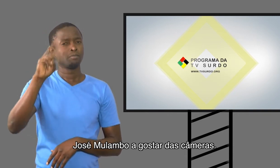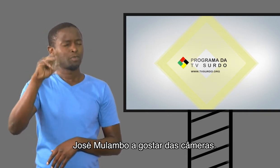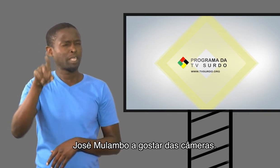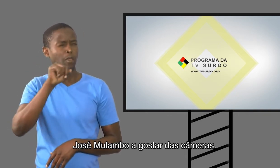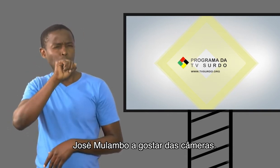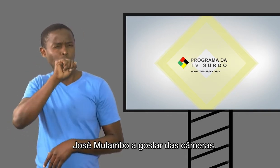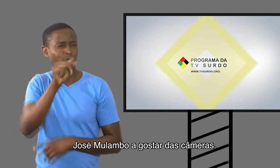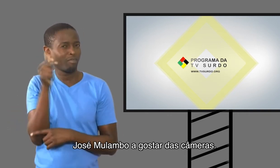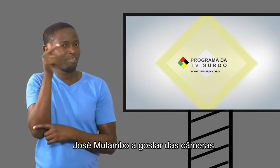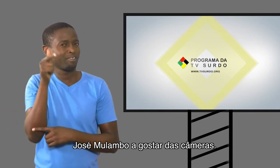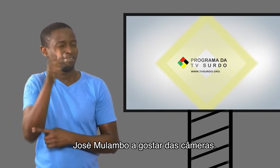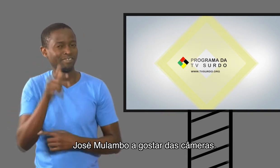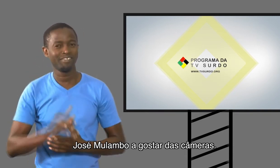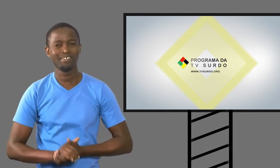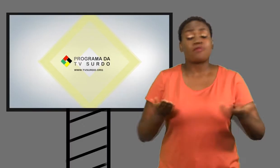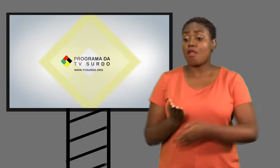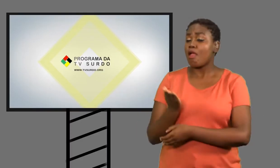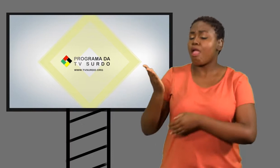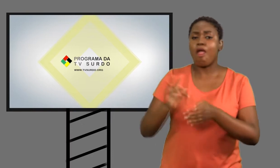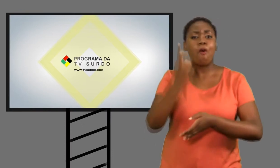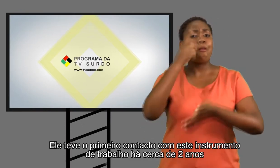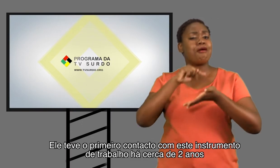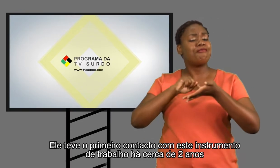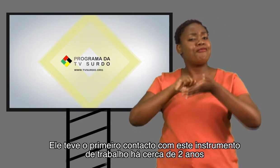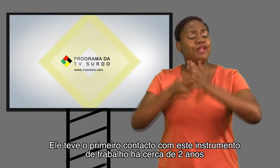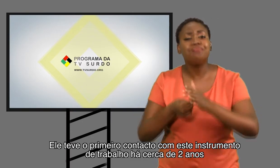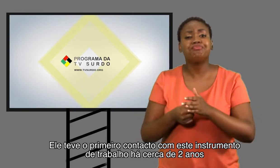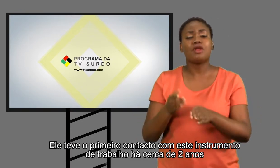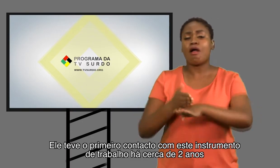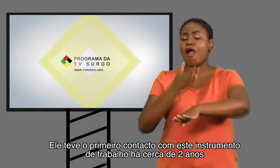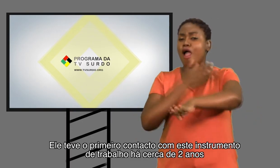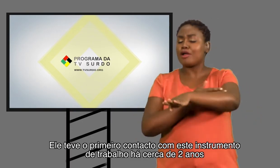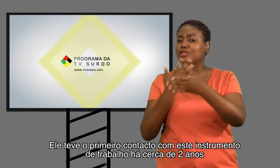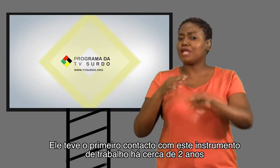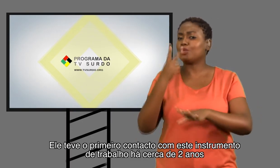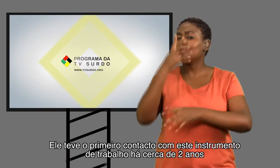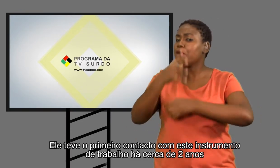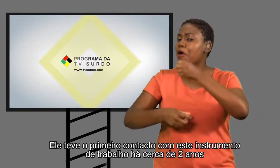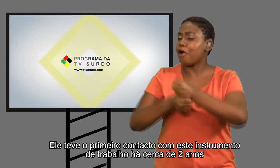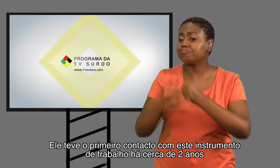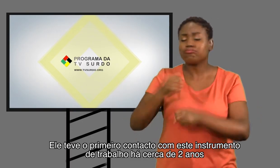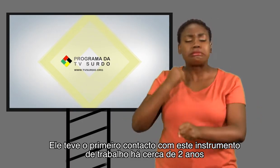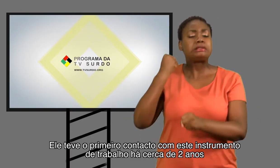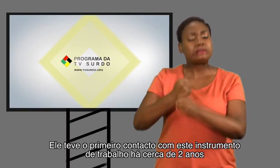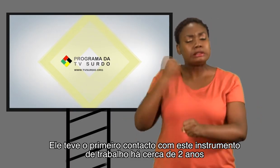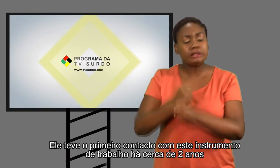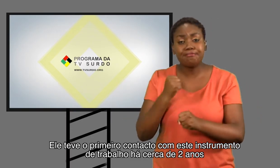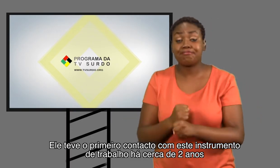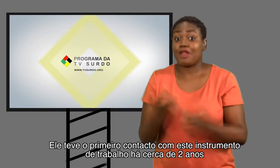a gostar das câmeras. Ele teve o primeiro contato com este instrumento de trabalho há cerca de dois